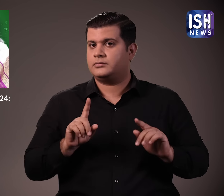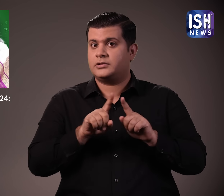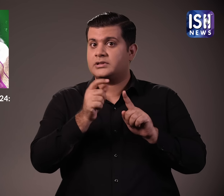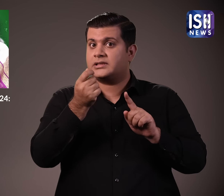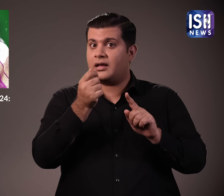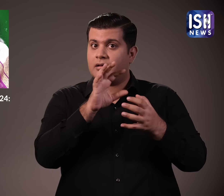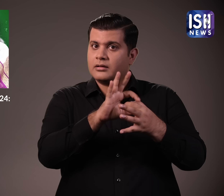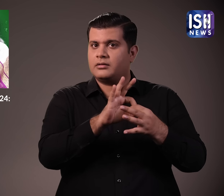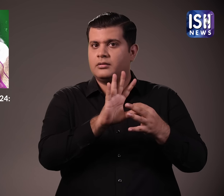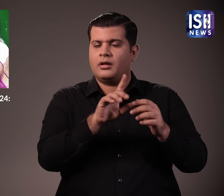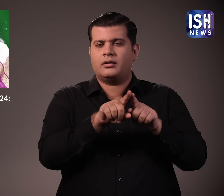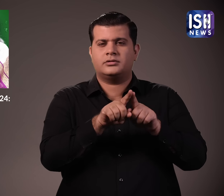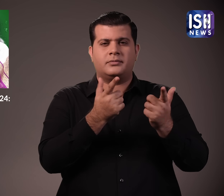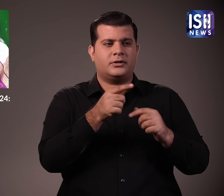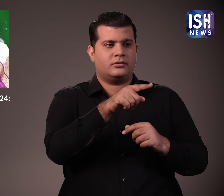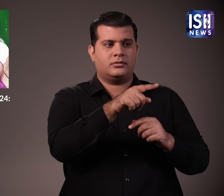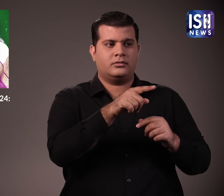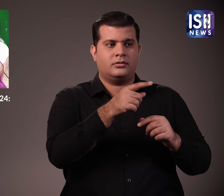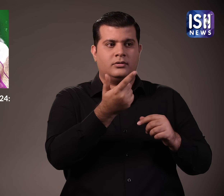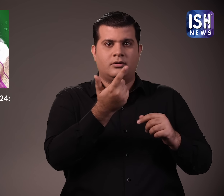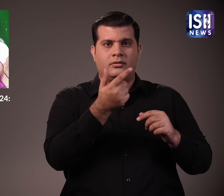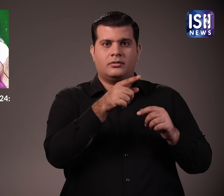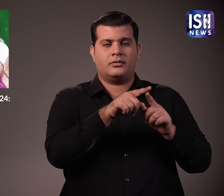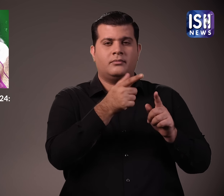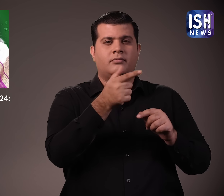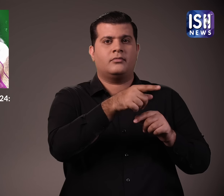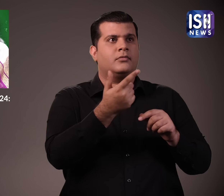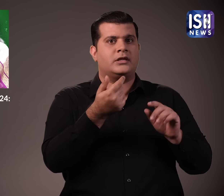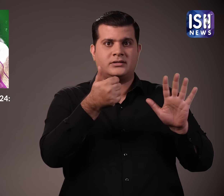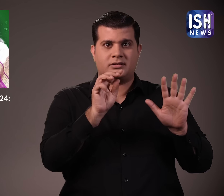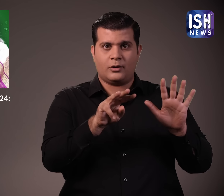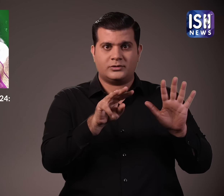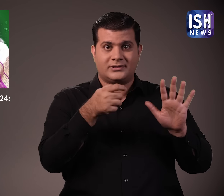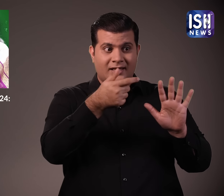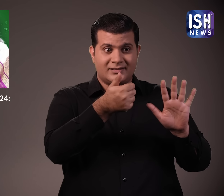अगर उनकी सालेडी 6,000 रुपे है तो उन्हें 2,000 रुपे की तीन किस्टे मिलेंगी